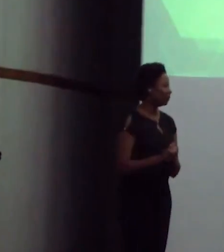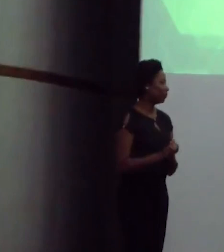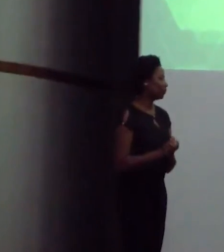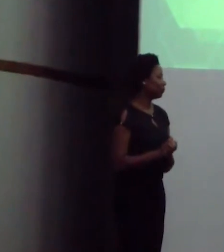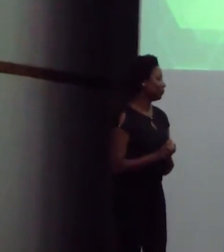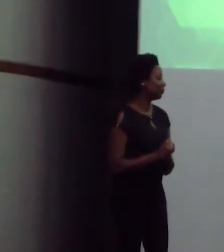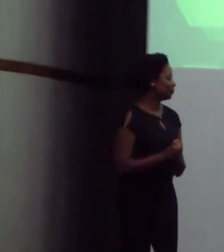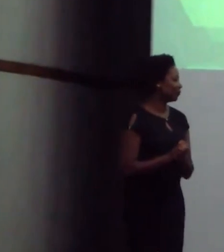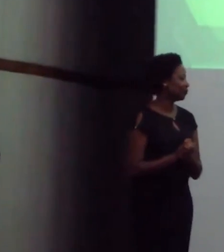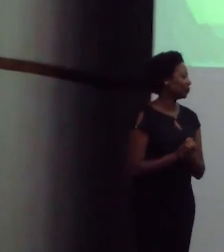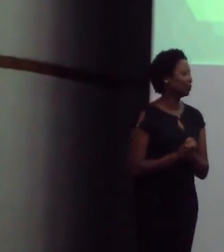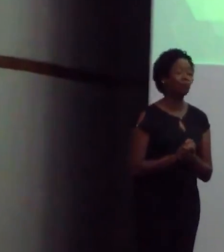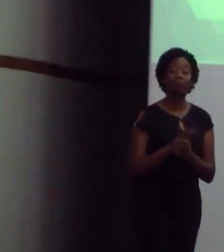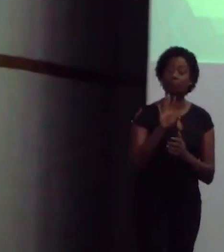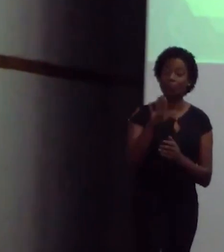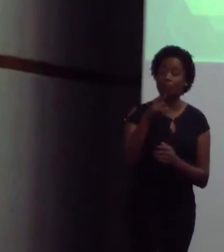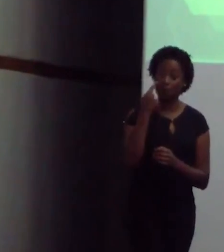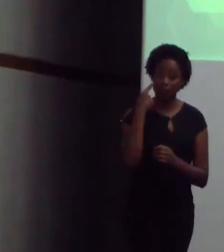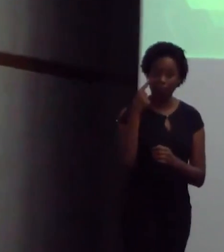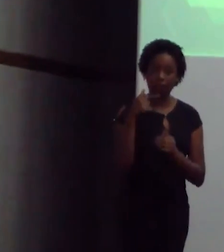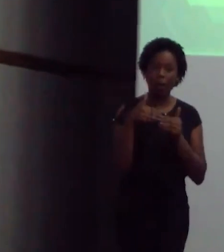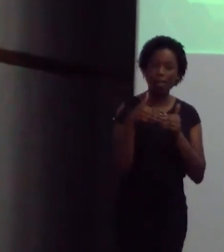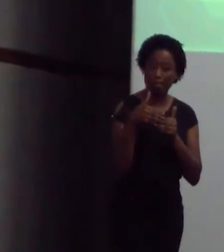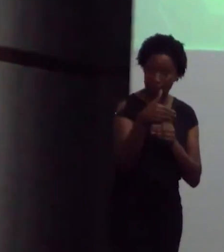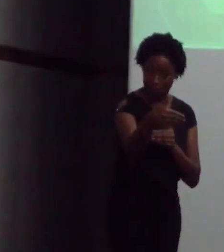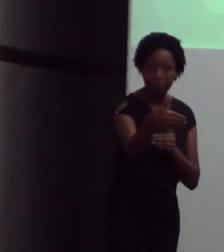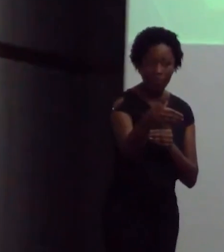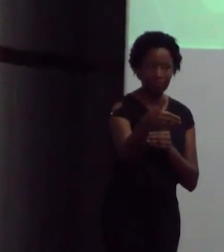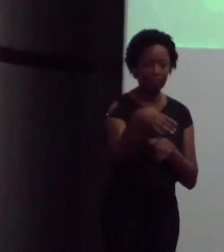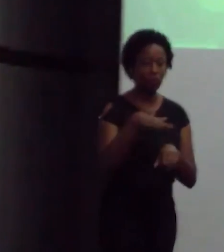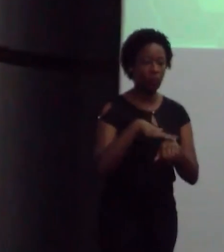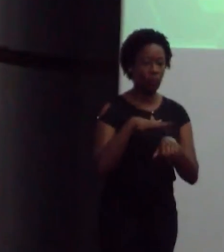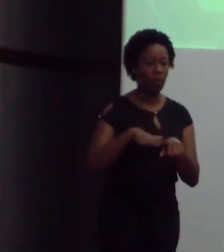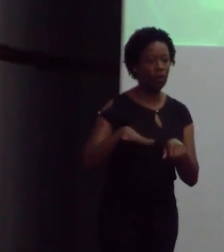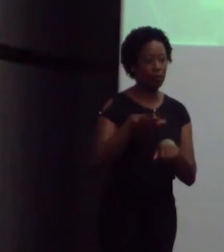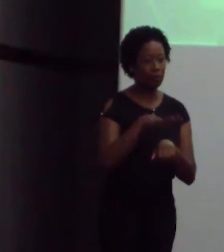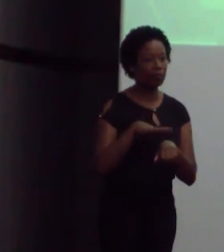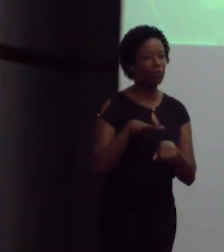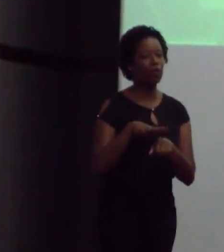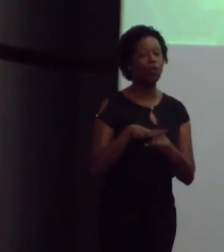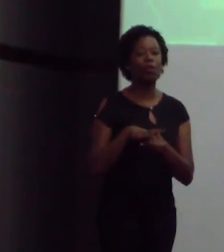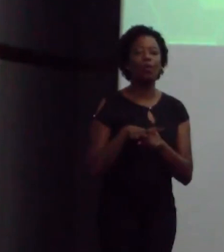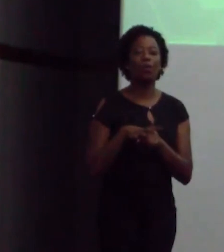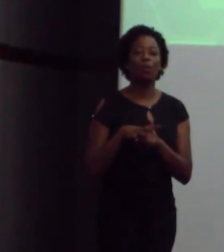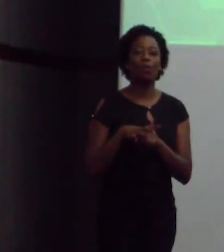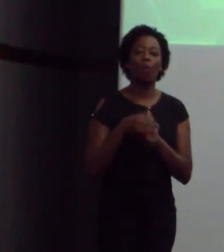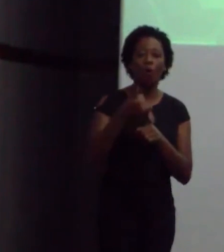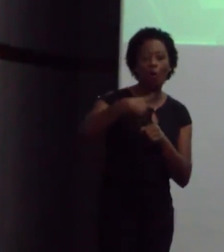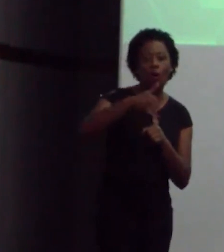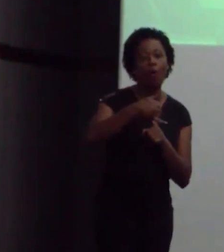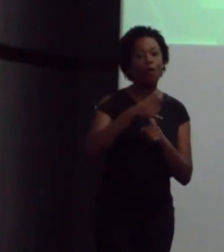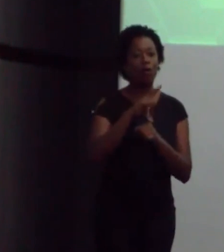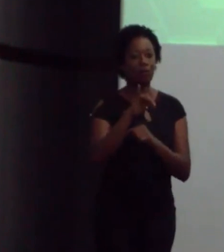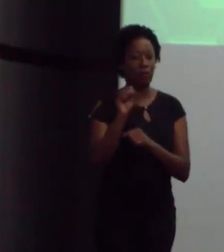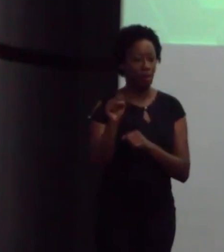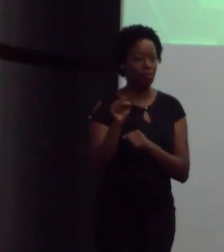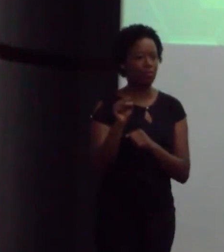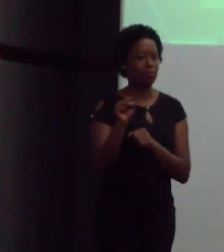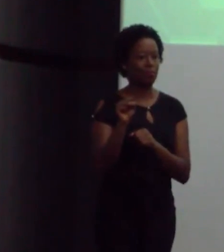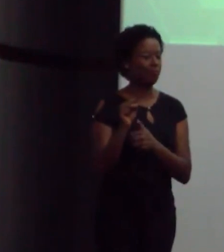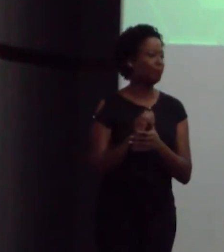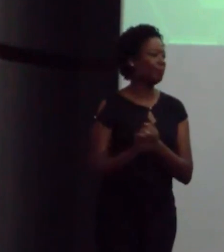Eu falei assim, é uma passagem pelo setor de óleo e gás e, obviamente, por tudo aquilo que a gente